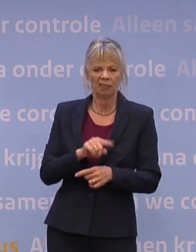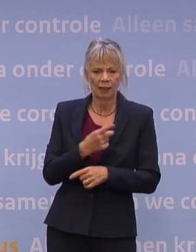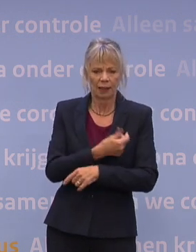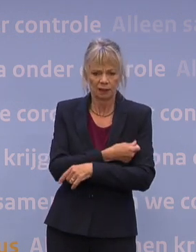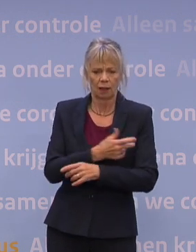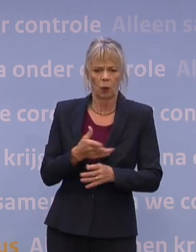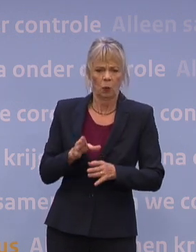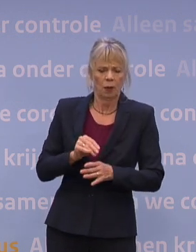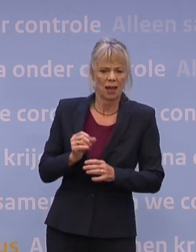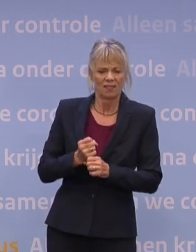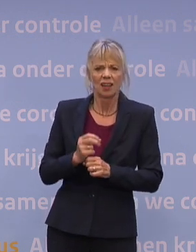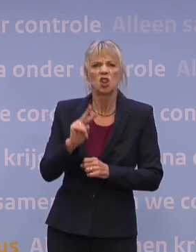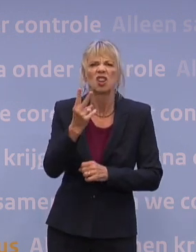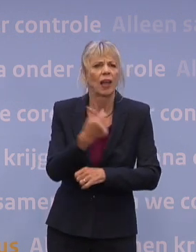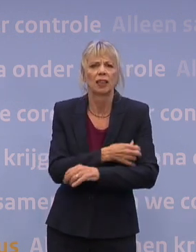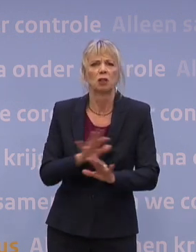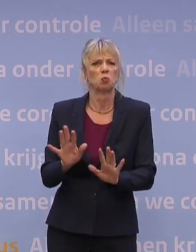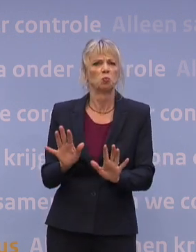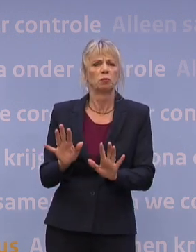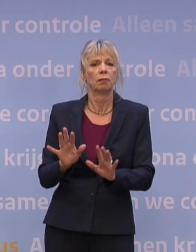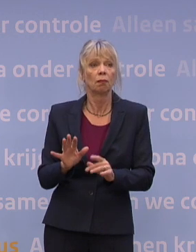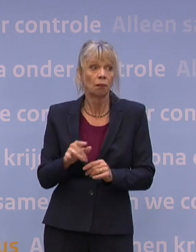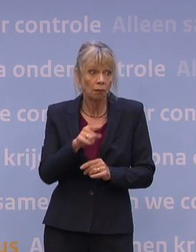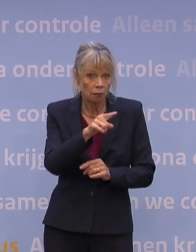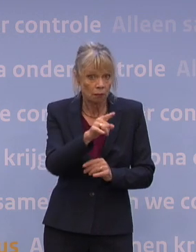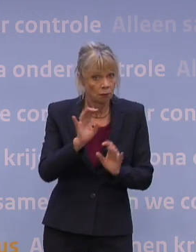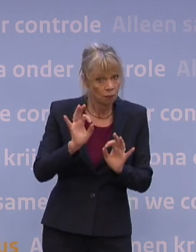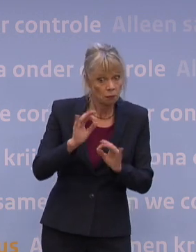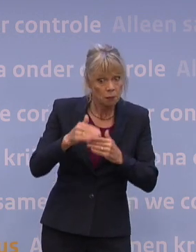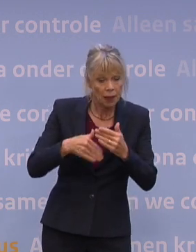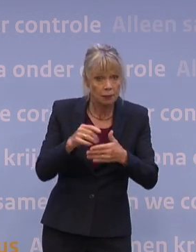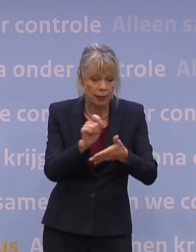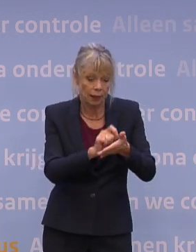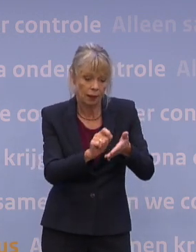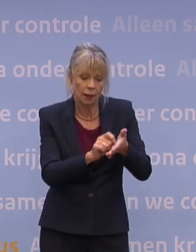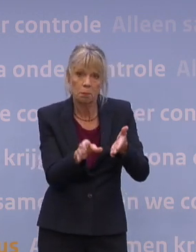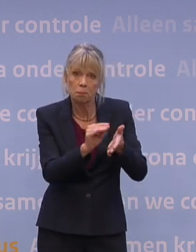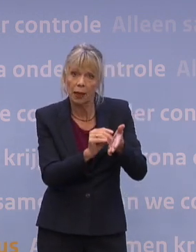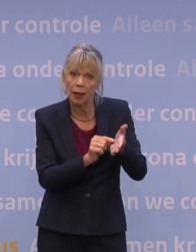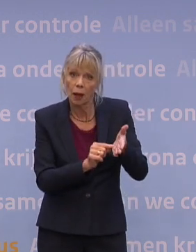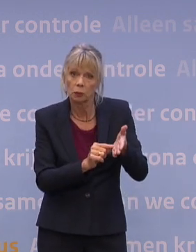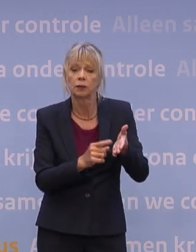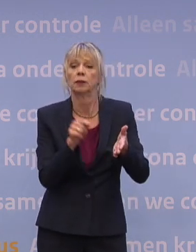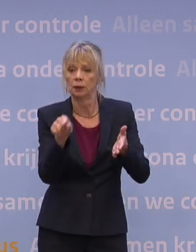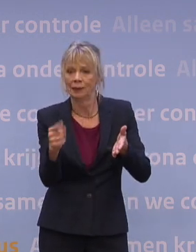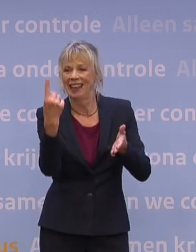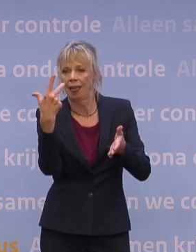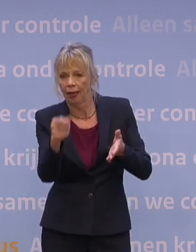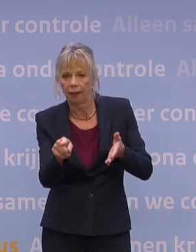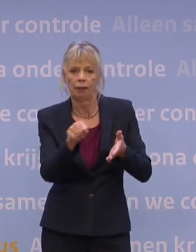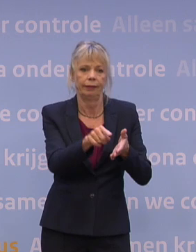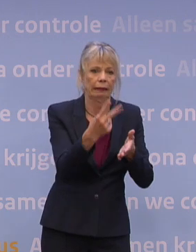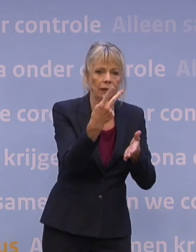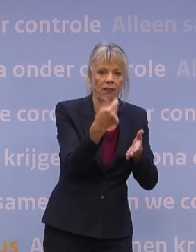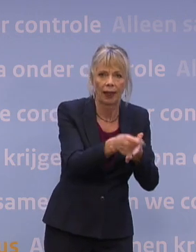halen. Wordt dat op een bepaalde manier geregistreerd, van iemand heeft er twee of iemand heeft er één, en wat wordt er aan gedaan